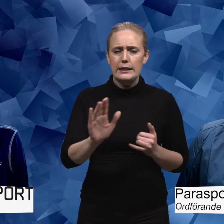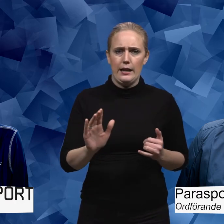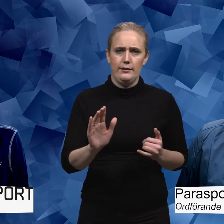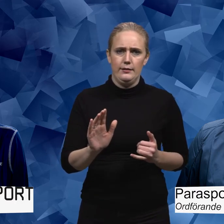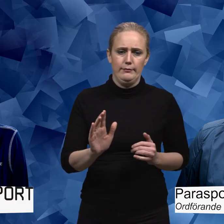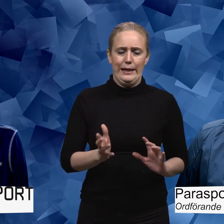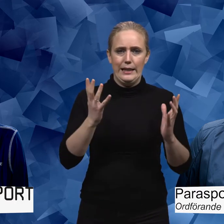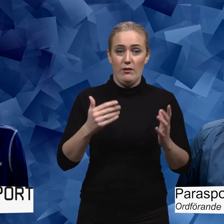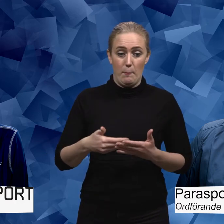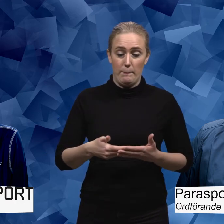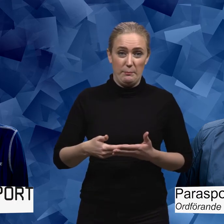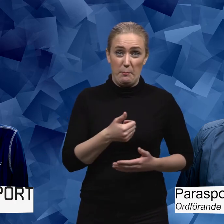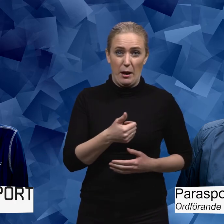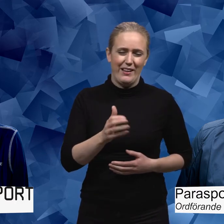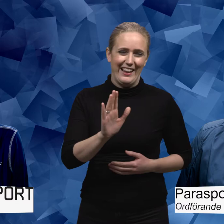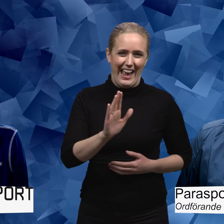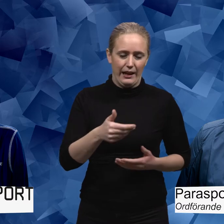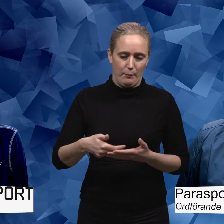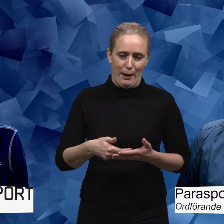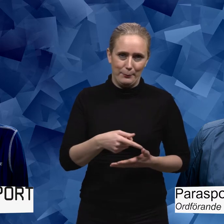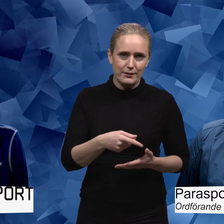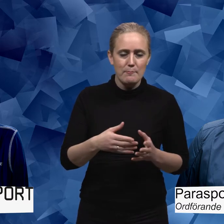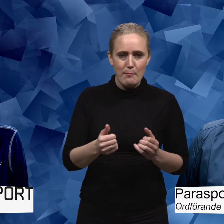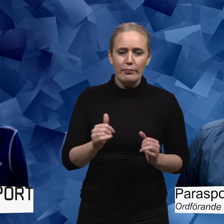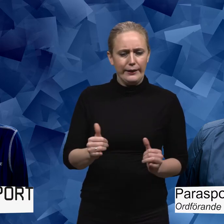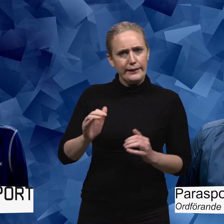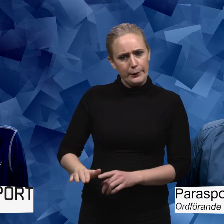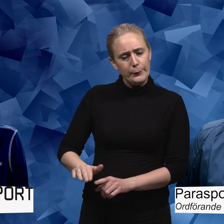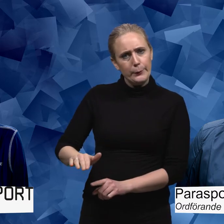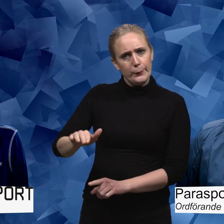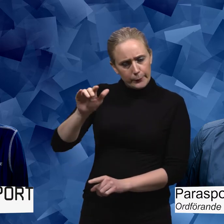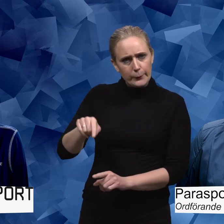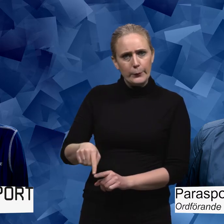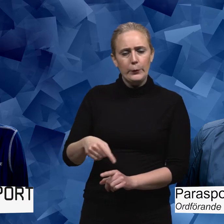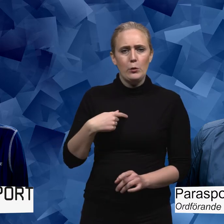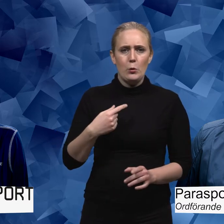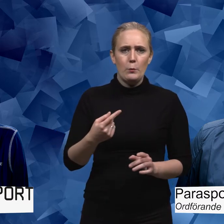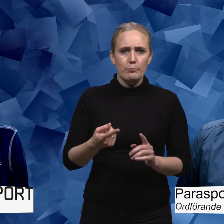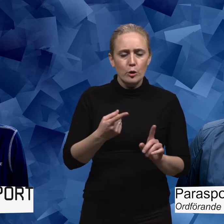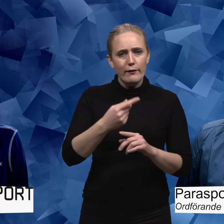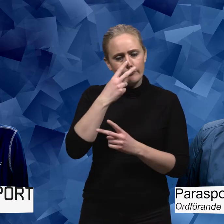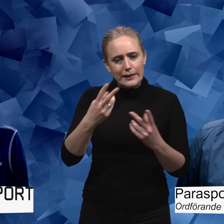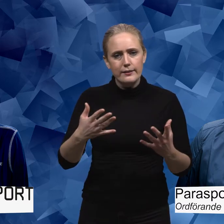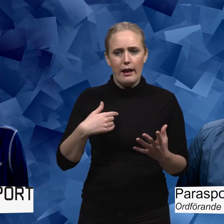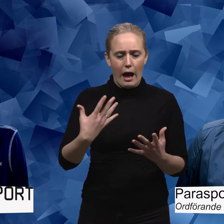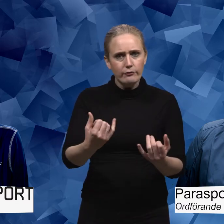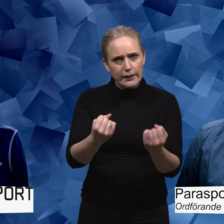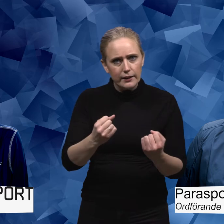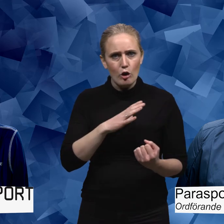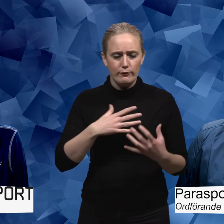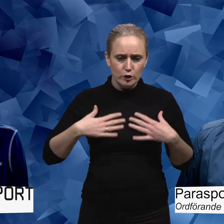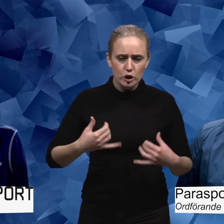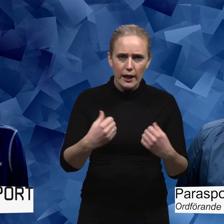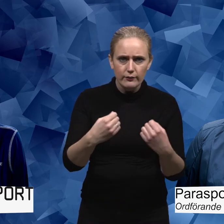tidigt i livet. Inte på BB kanske men nästan. Väldigt, väldigt tidigt. Börja introducera vikten av fysisk